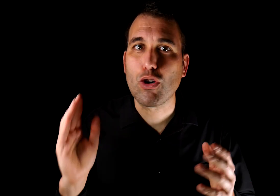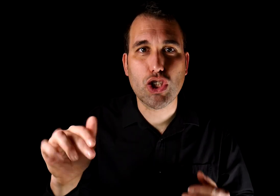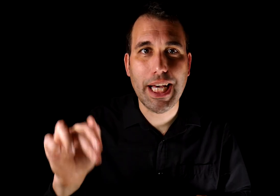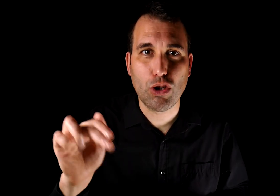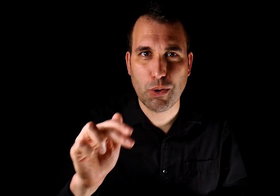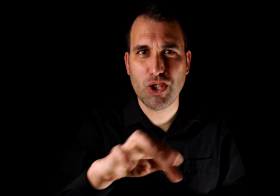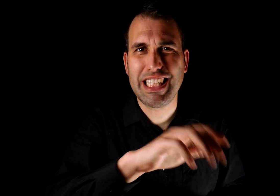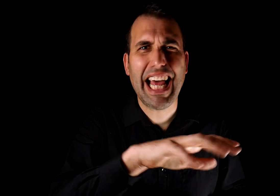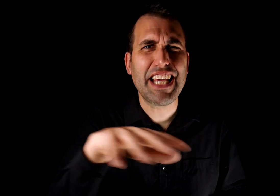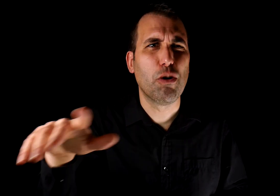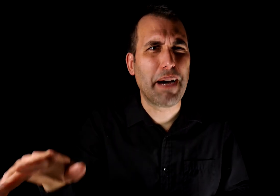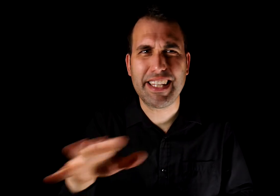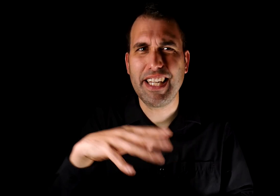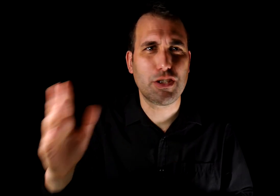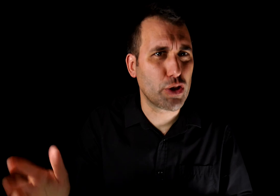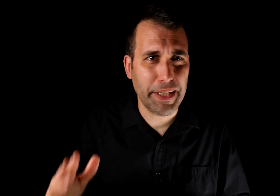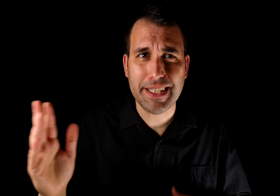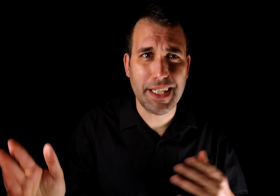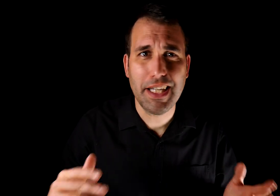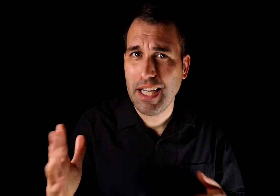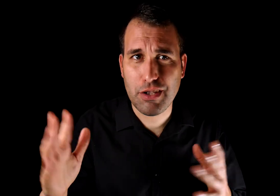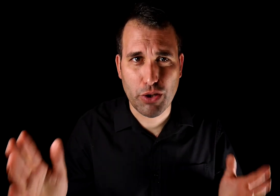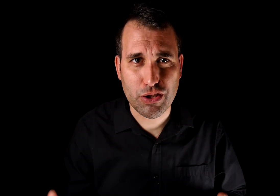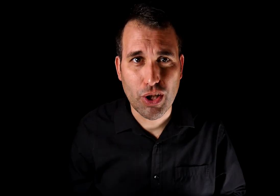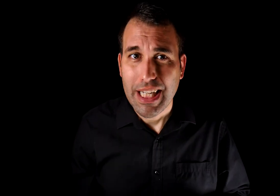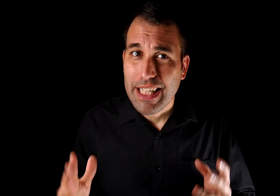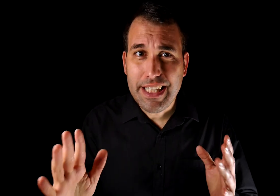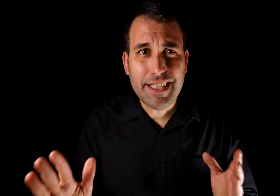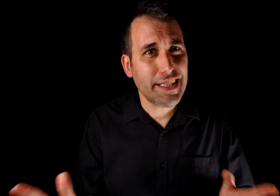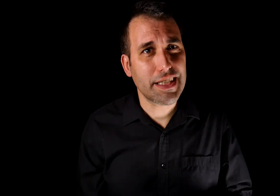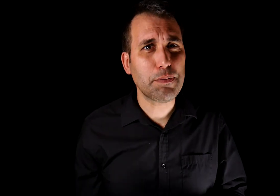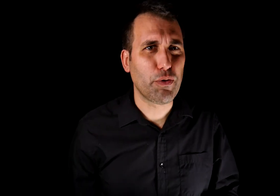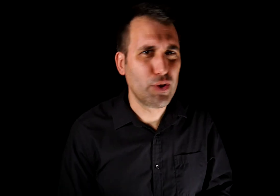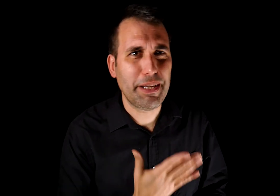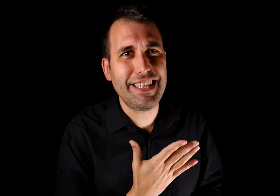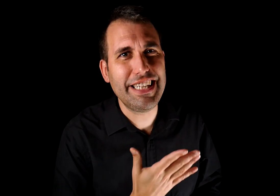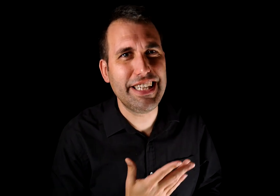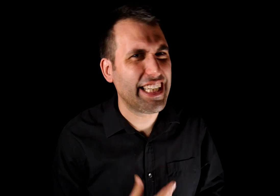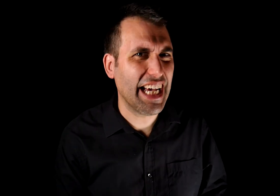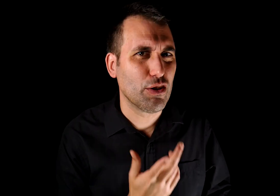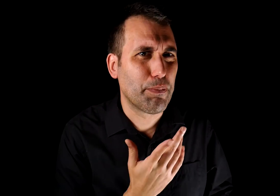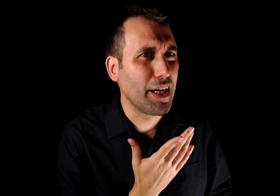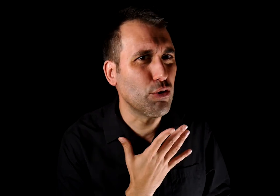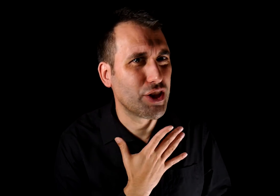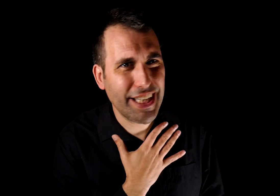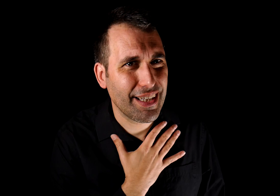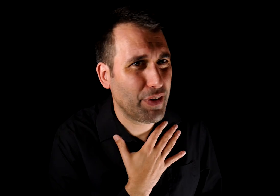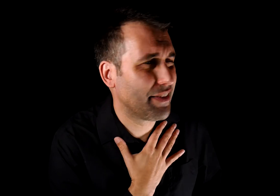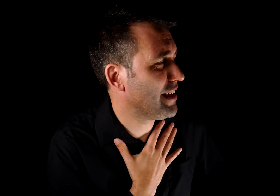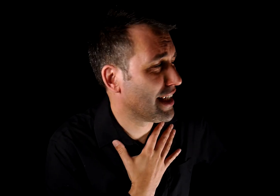acosar los botones de like compartir suscribirse y todo esto y si estás profundamente indignado por la injusticia financiera